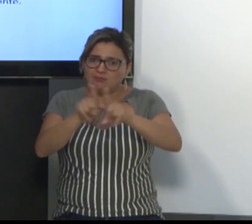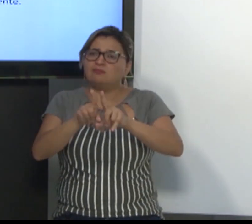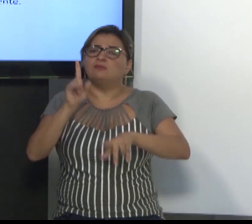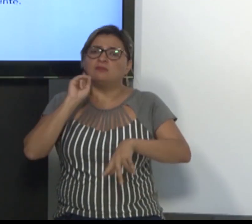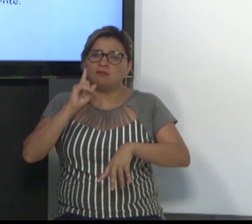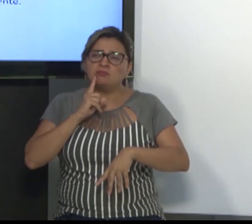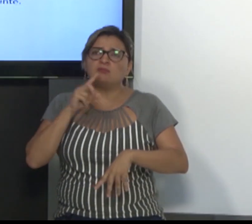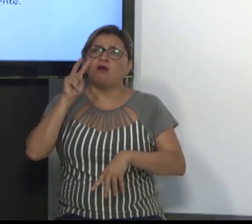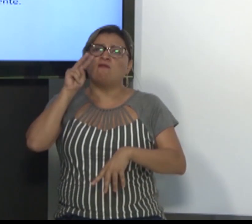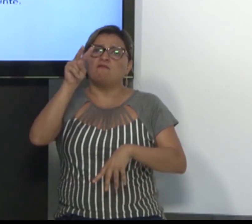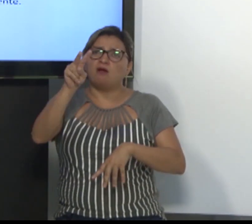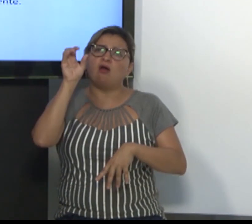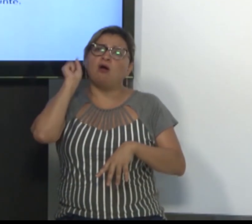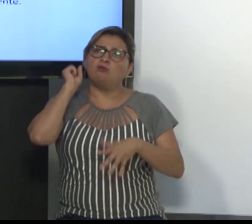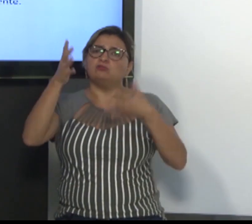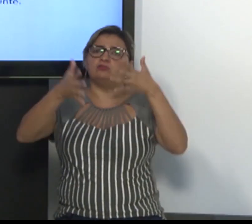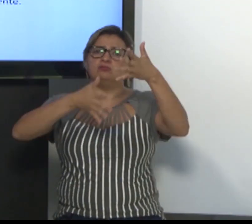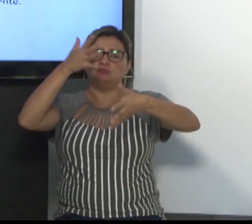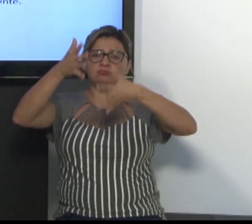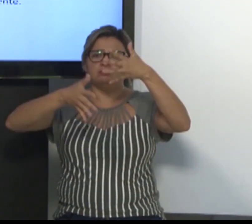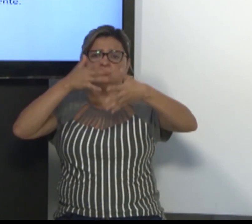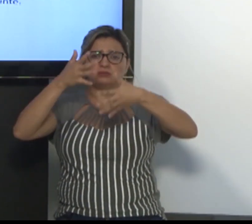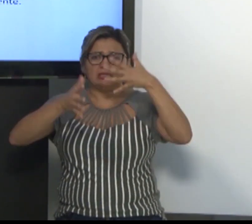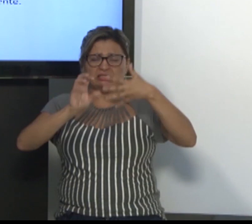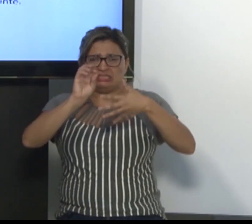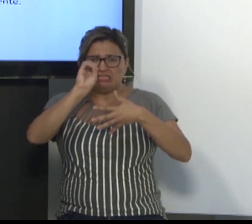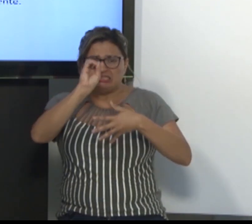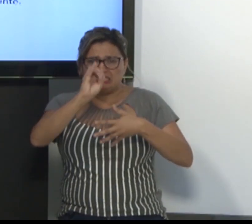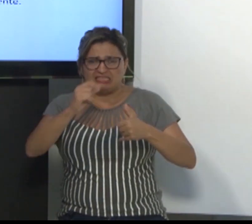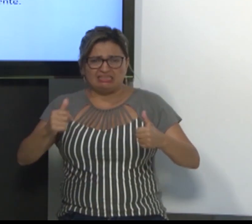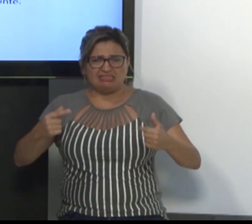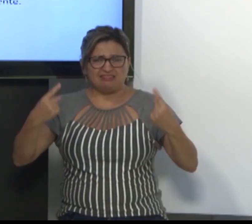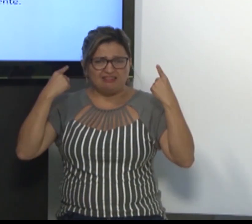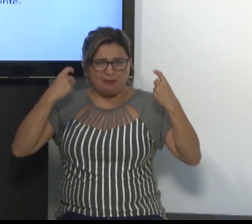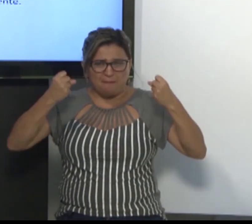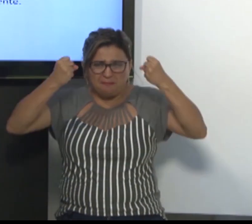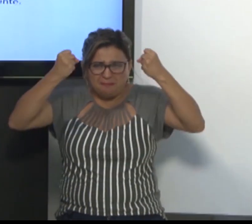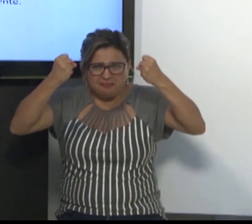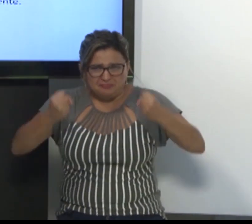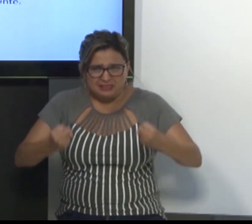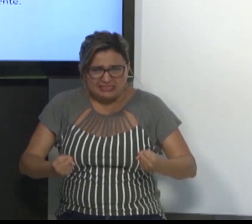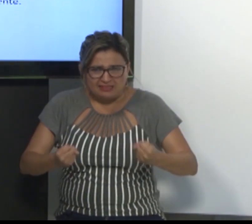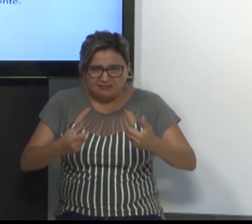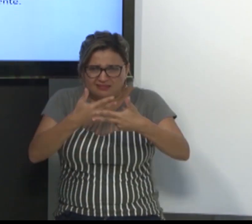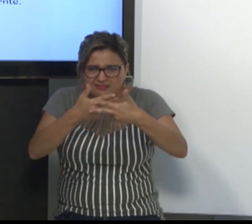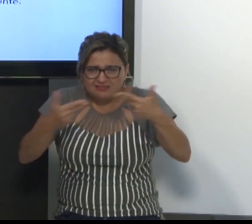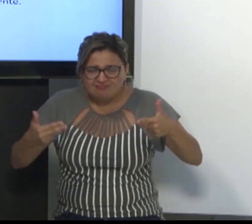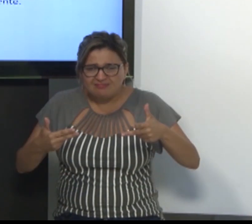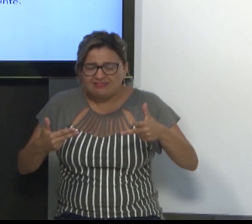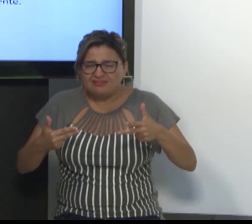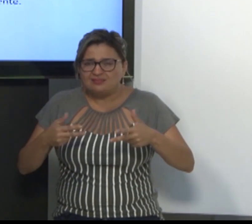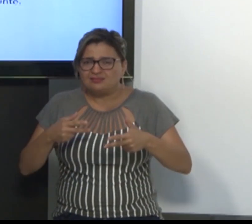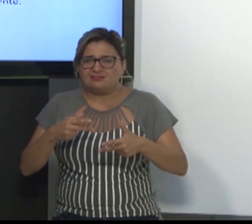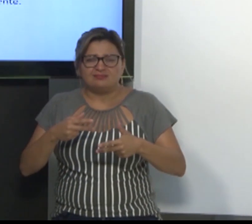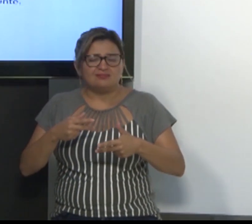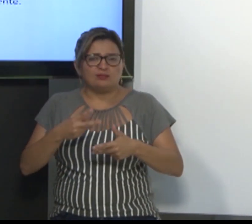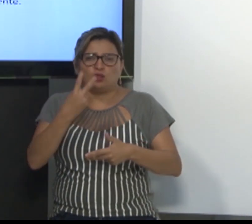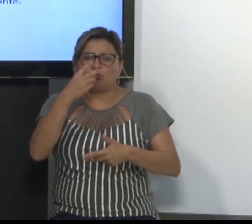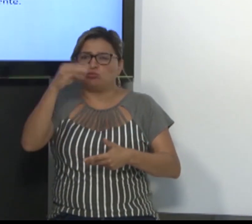Também acontece do mesmo modo com o ouvinte. Então, a explicação que tem dos textos, a poluição visual,